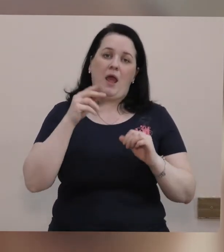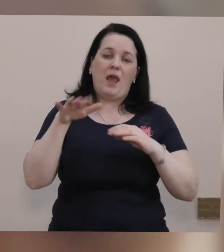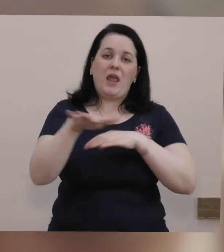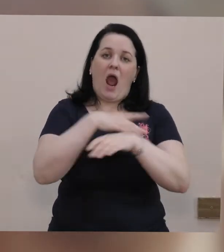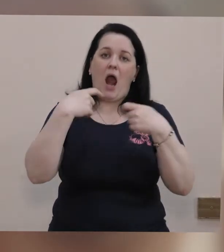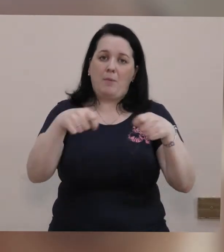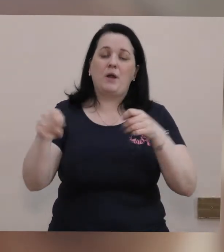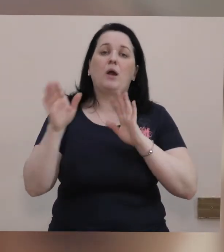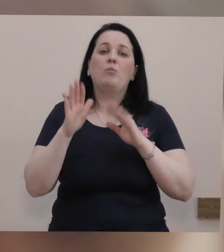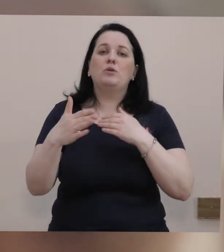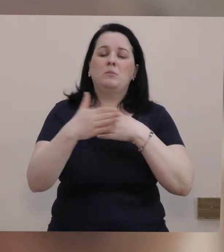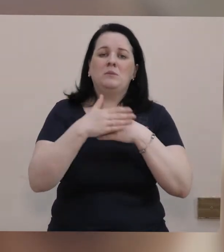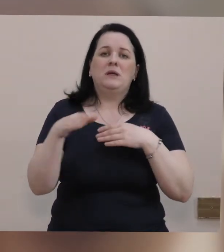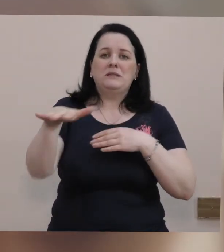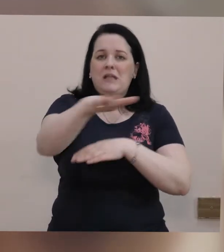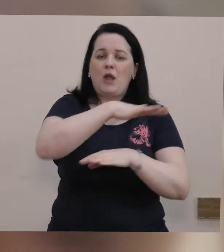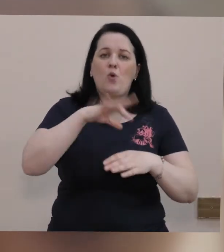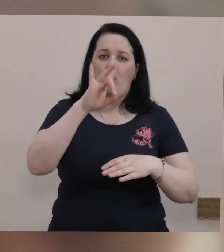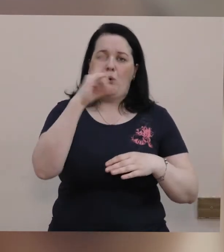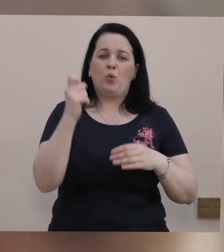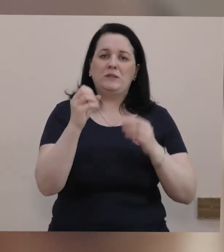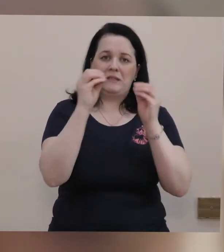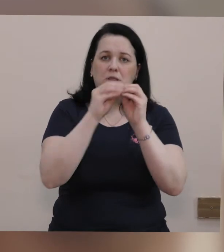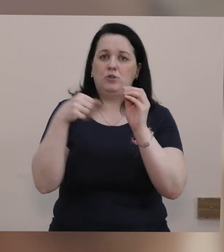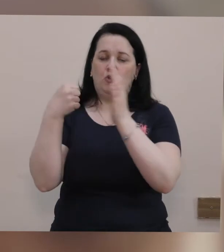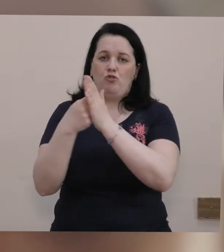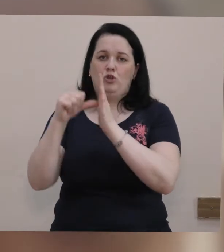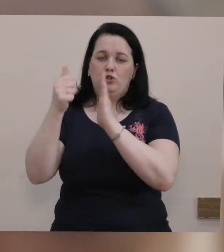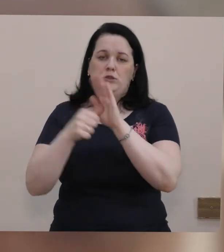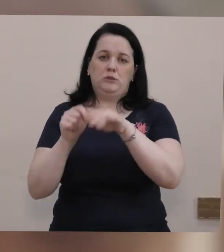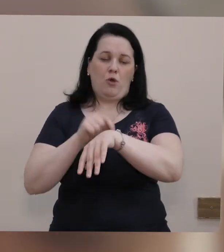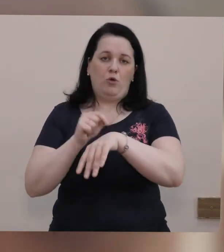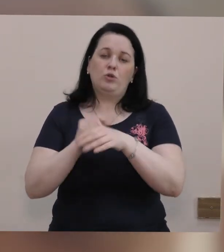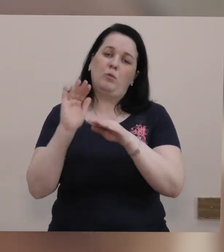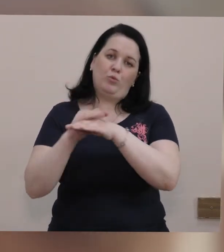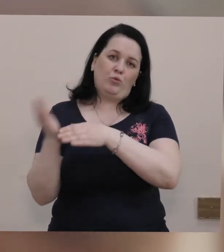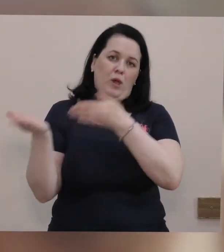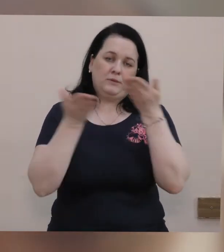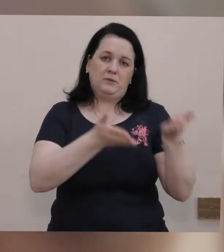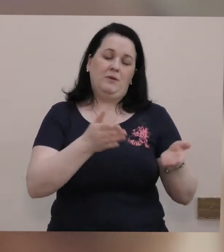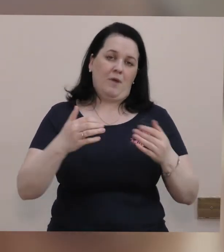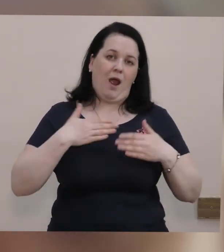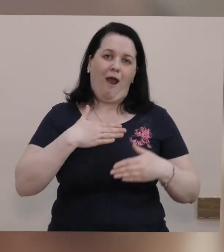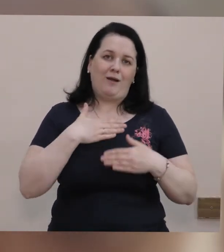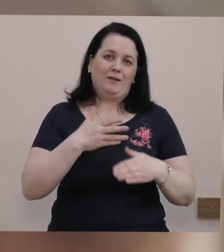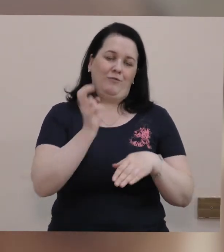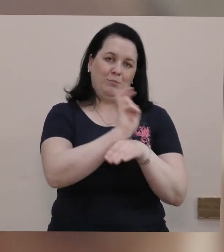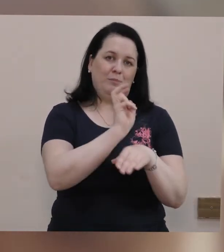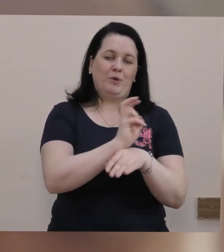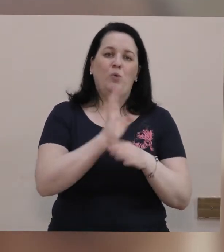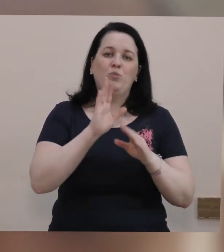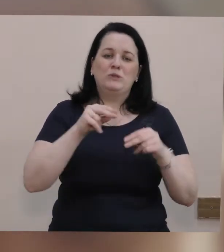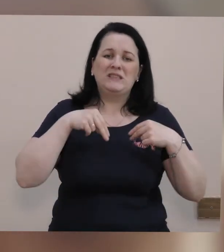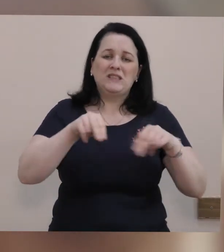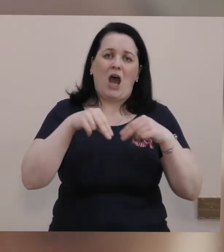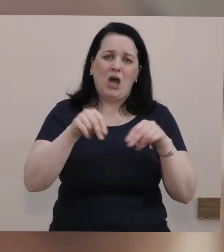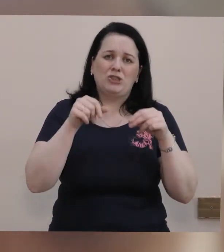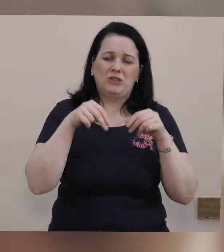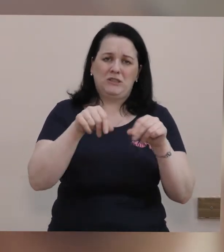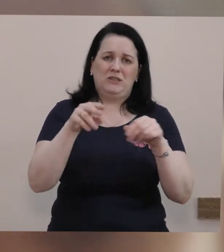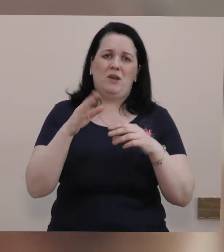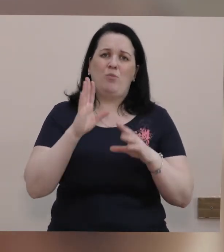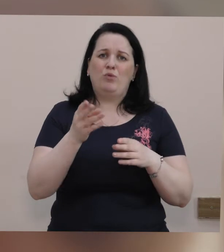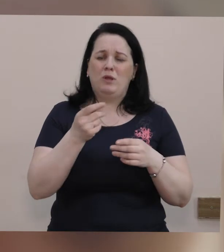Тобто ярмарка буде біля стадіону «Рух» з 10 до 16 години. Будь ласка, беріть активну участь. Будуть саджанці, будуть